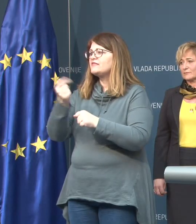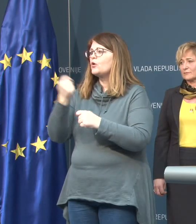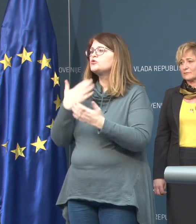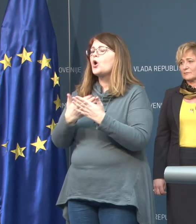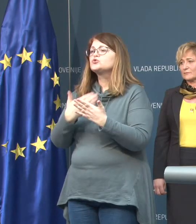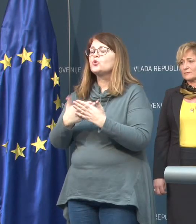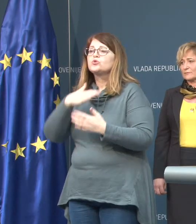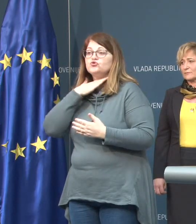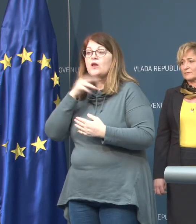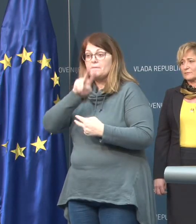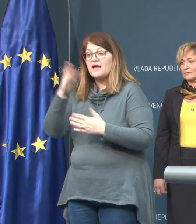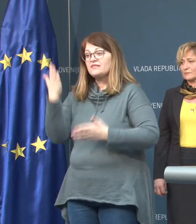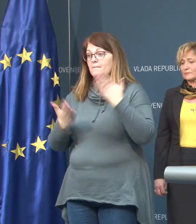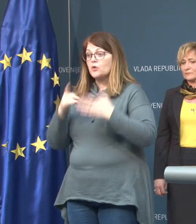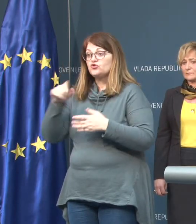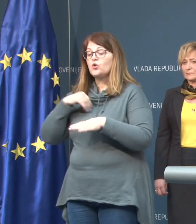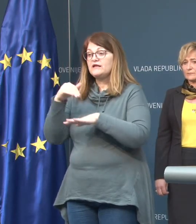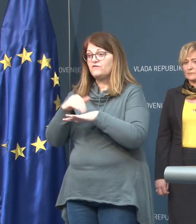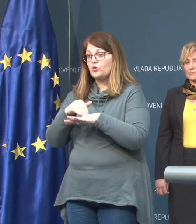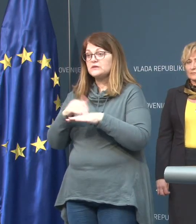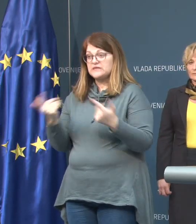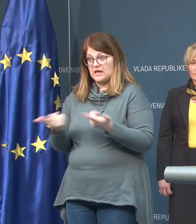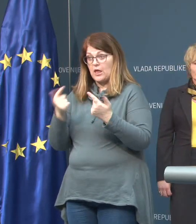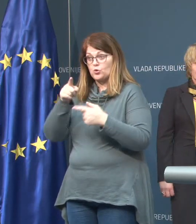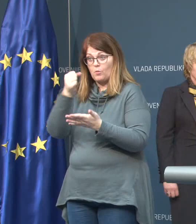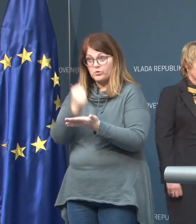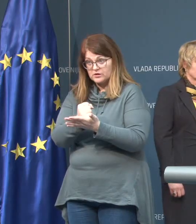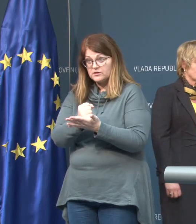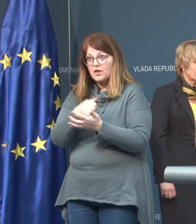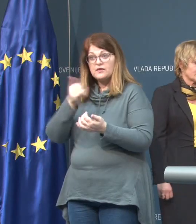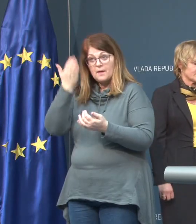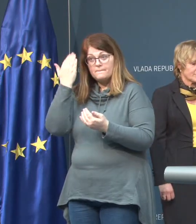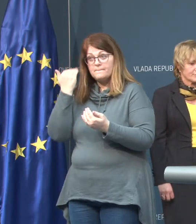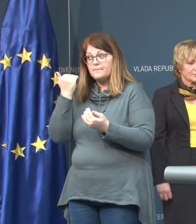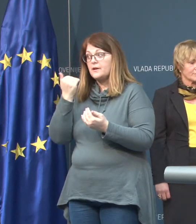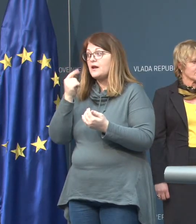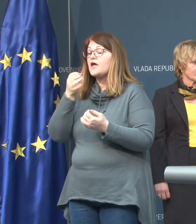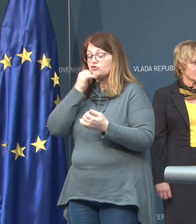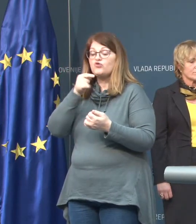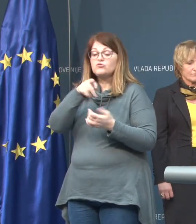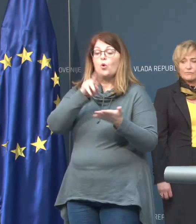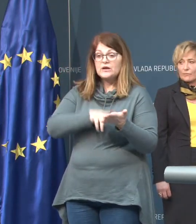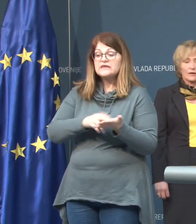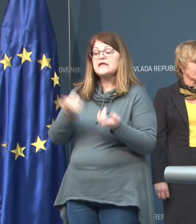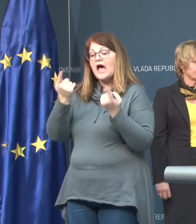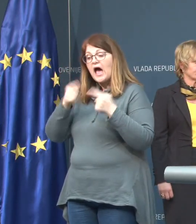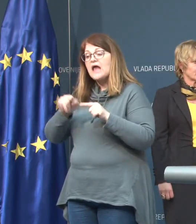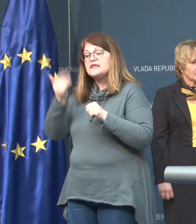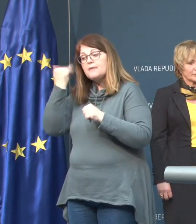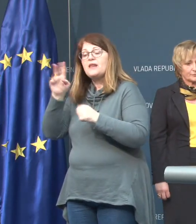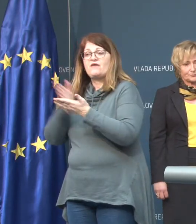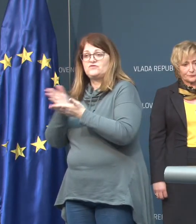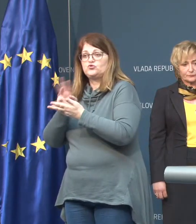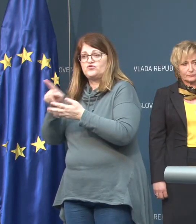osnovnih šol. Imate mogoče to informacijo, lahko ki potrdite, in če drži seveda, če je bila v tem času v šoli?